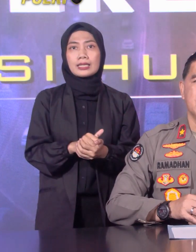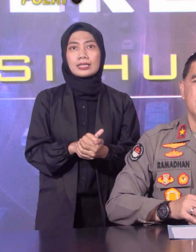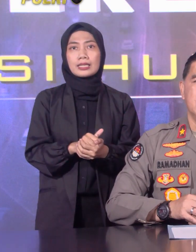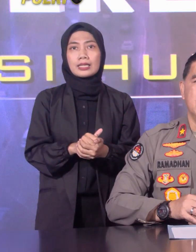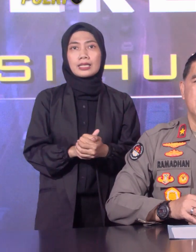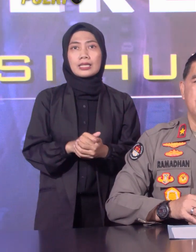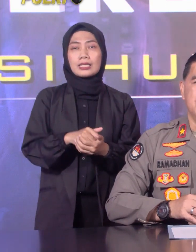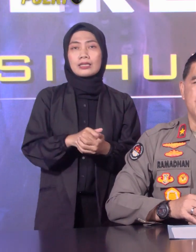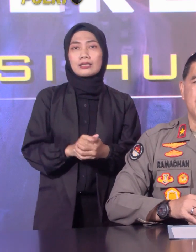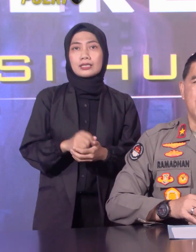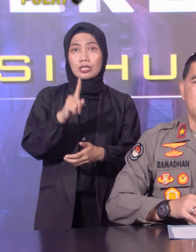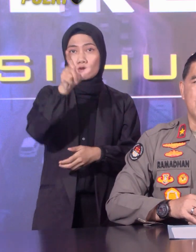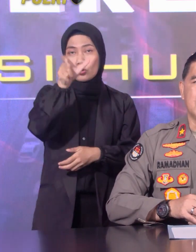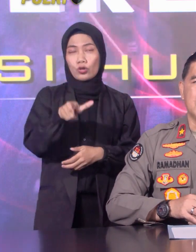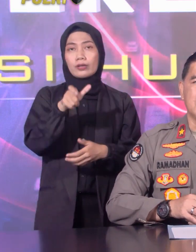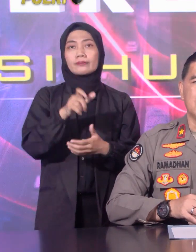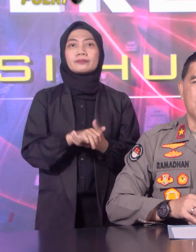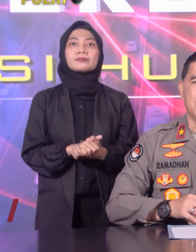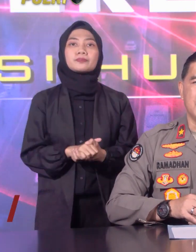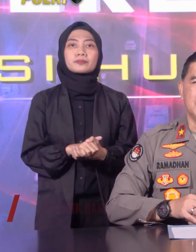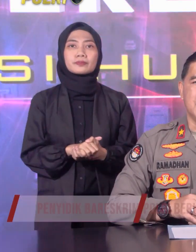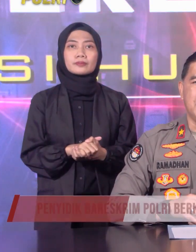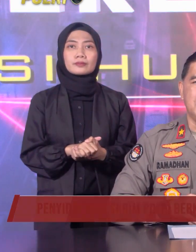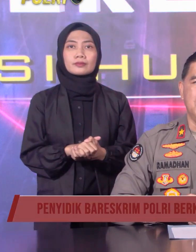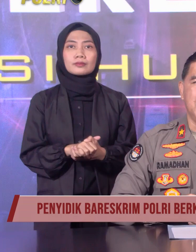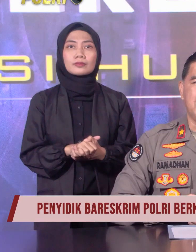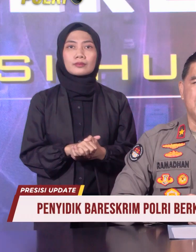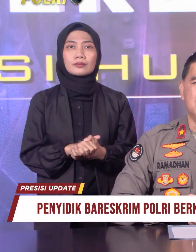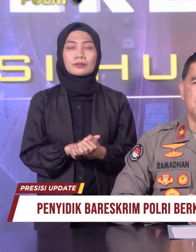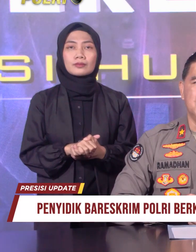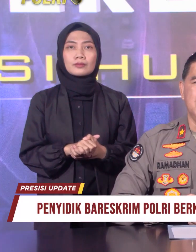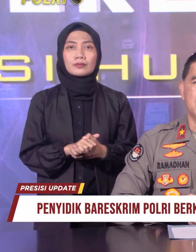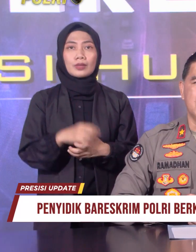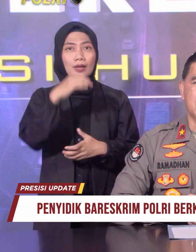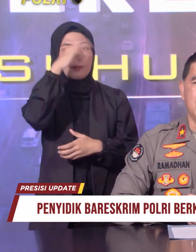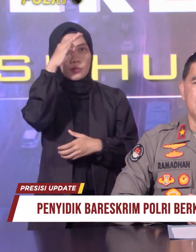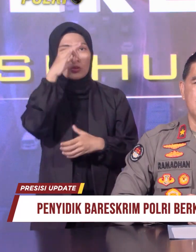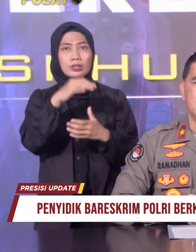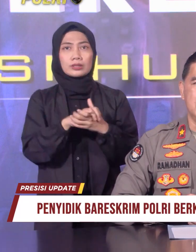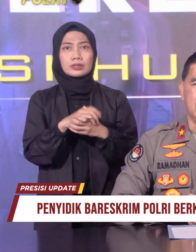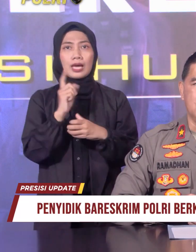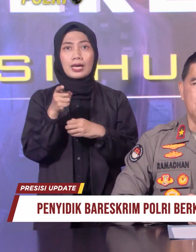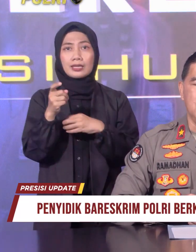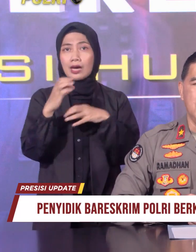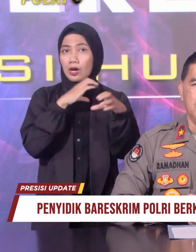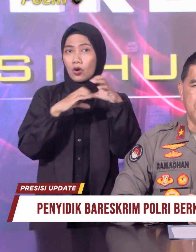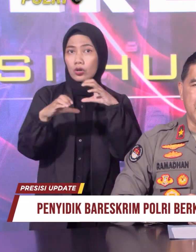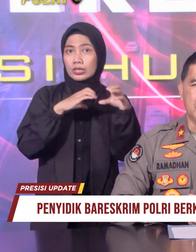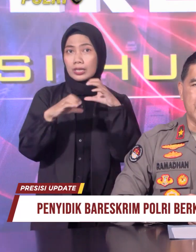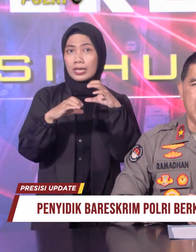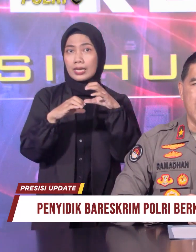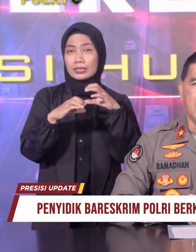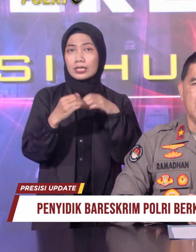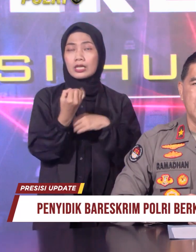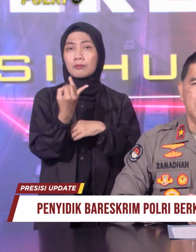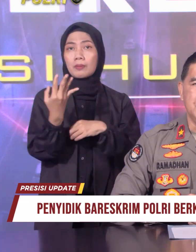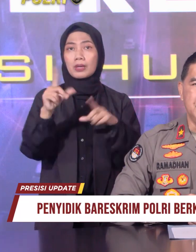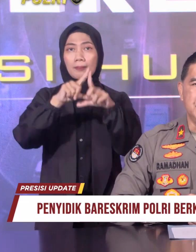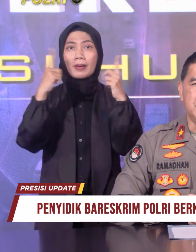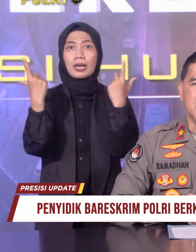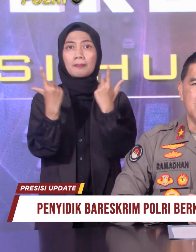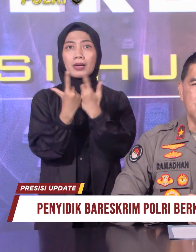Penyidik melakukan kegiatan koordinasi kepada beberapa institusi terkait, yaitu PPATK,